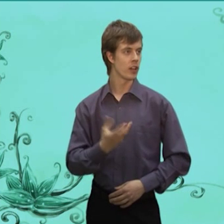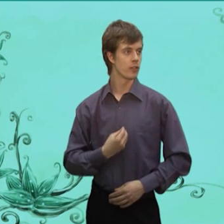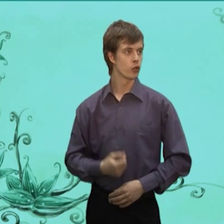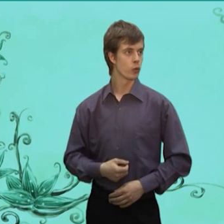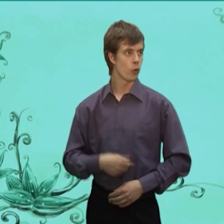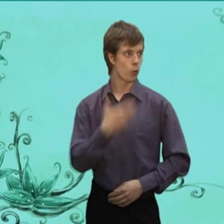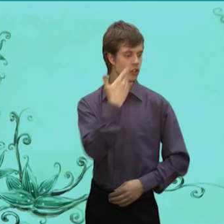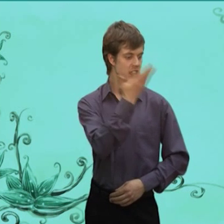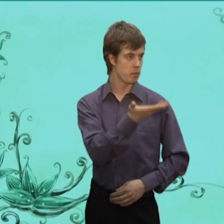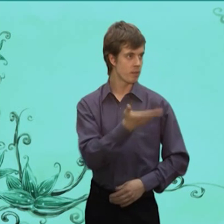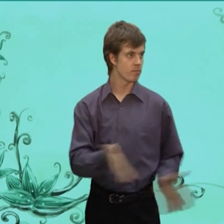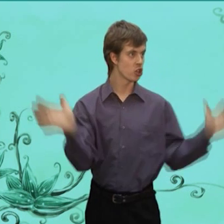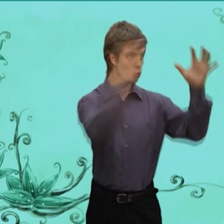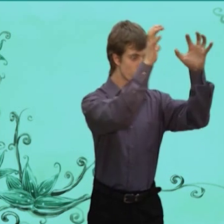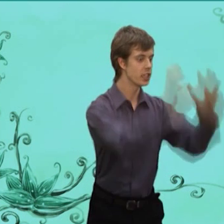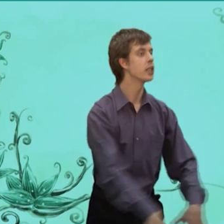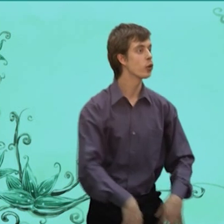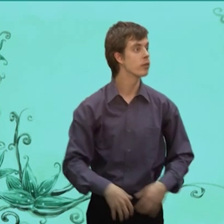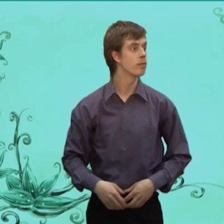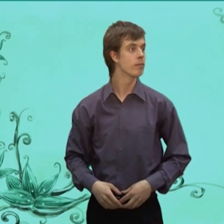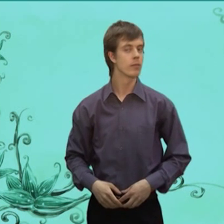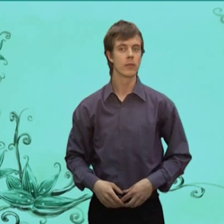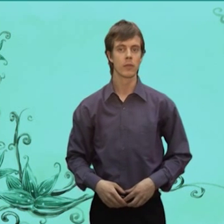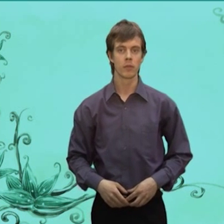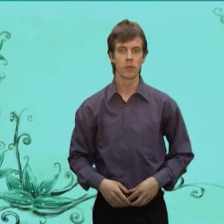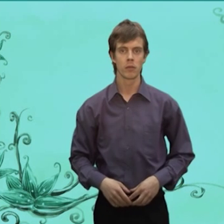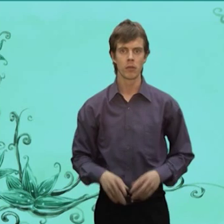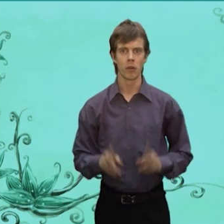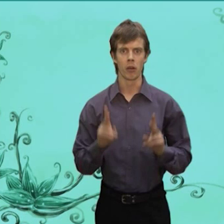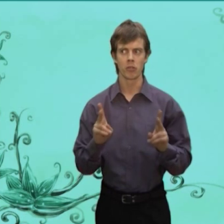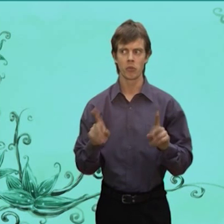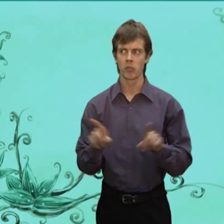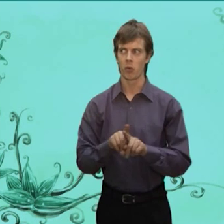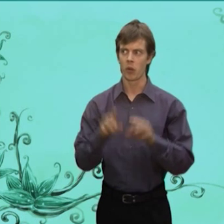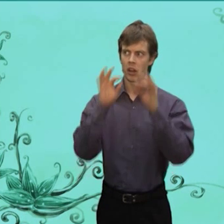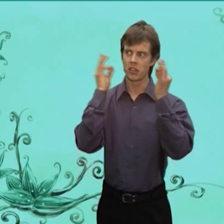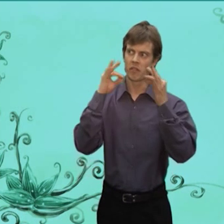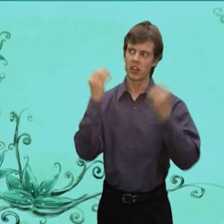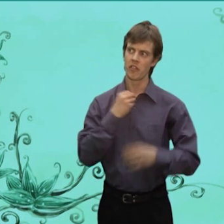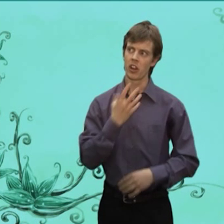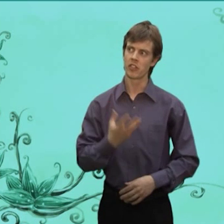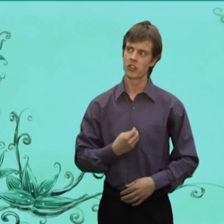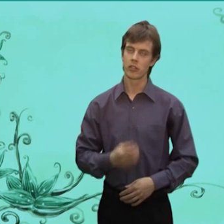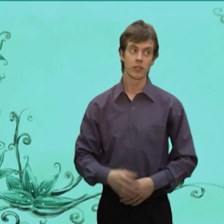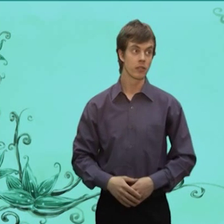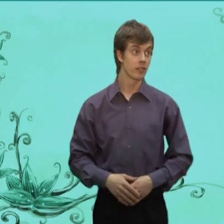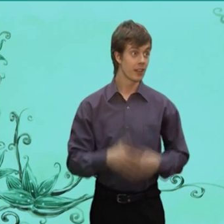Иваныч Он Он тебя Шкуру Снимет А кто Такой Котофей Иваныч